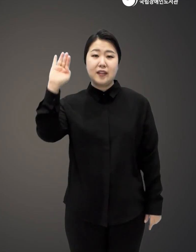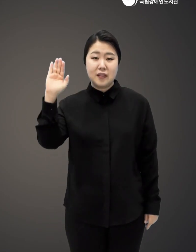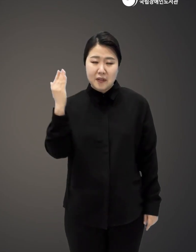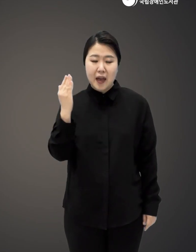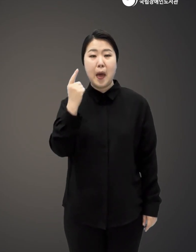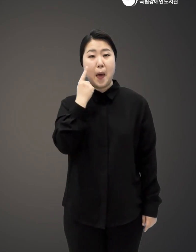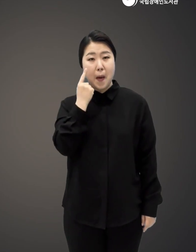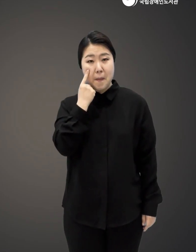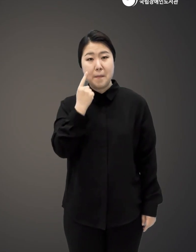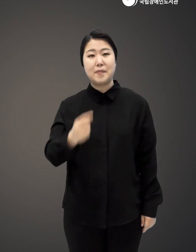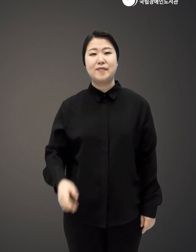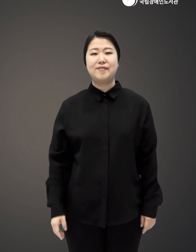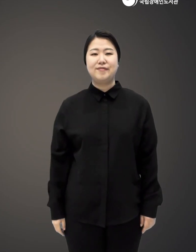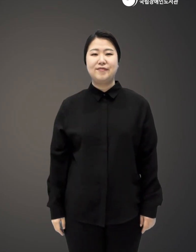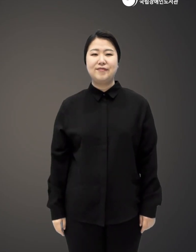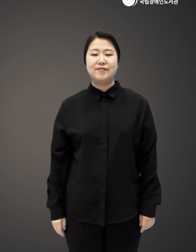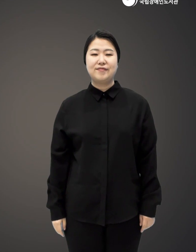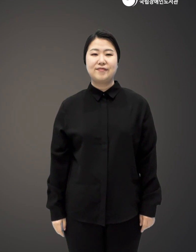때까지 살자